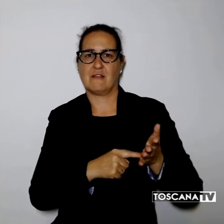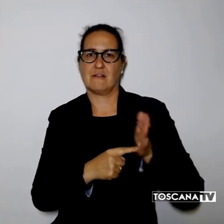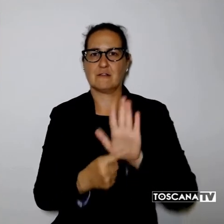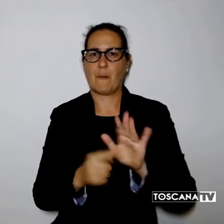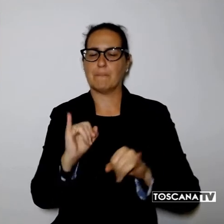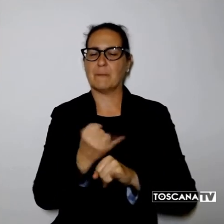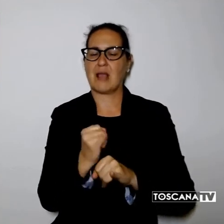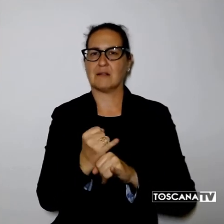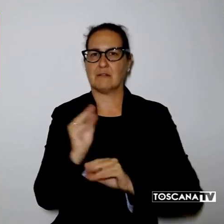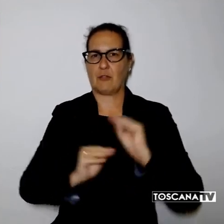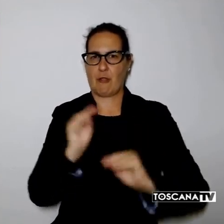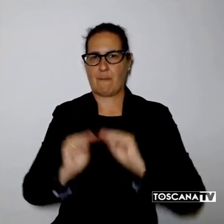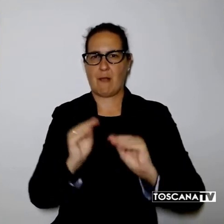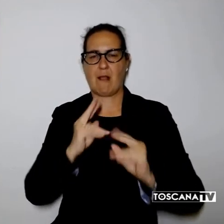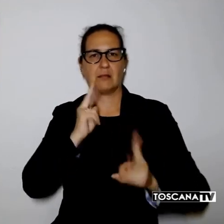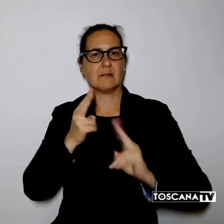richiesti.